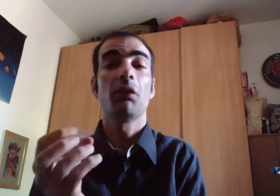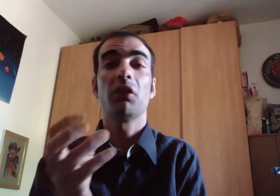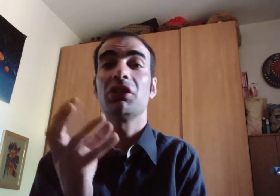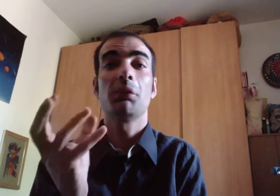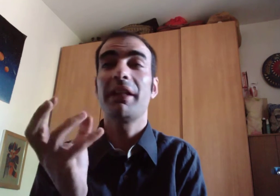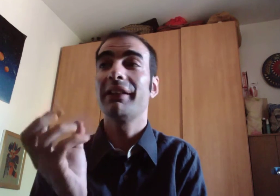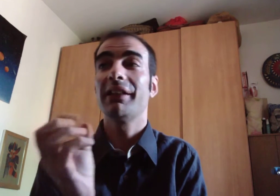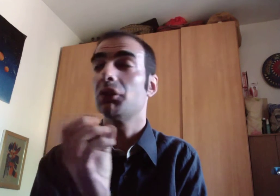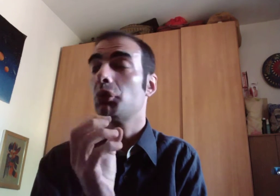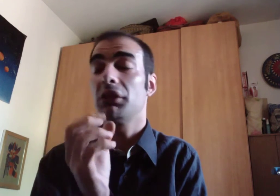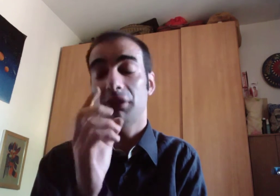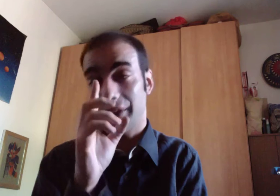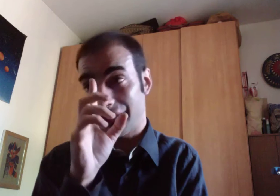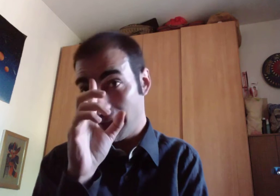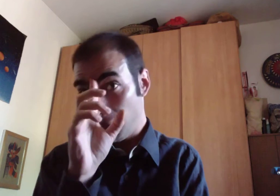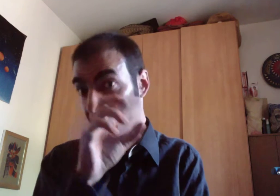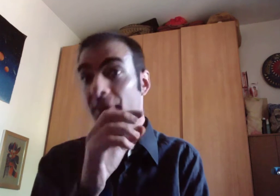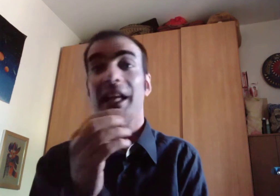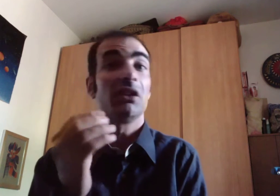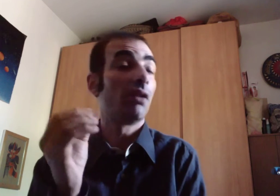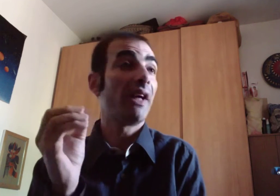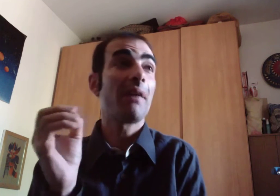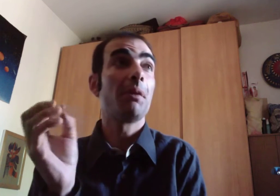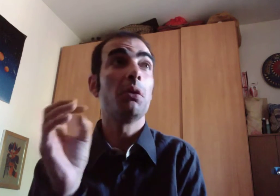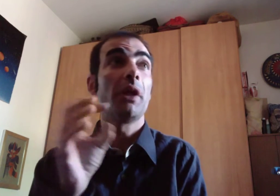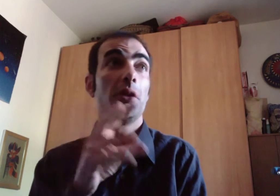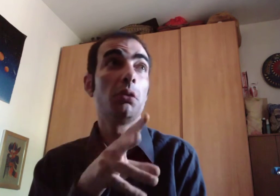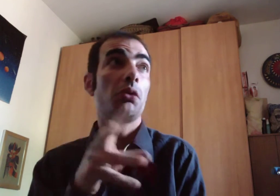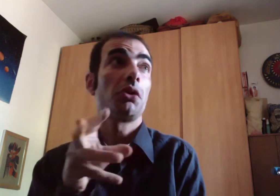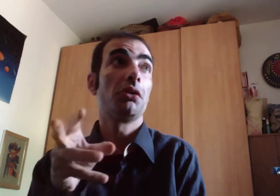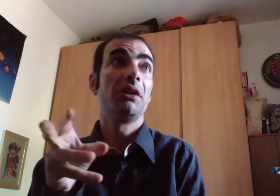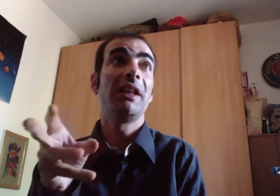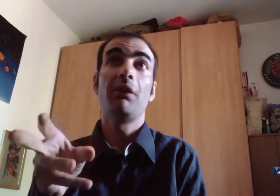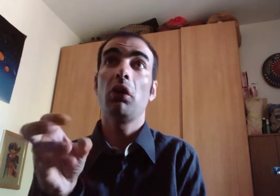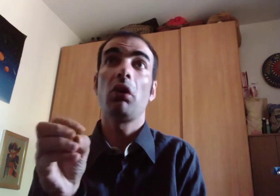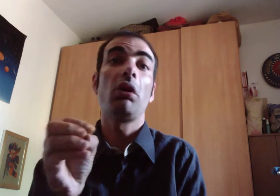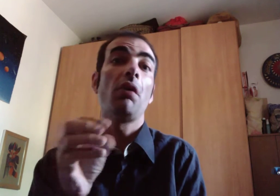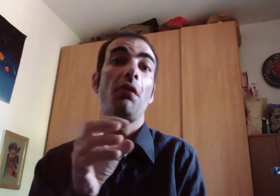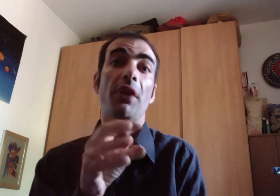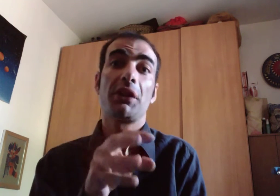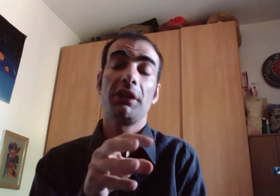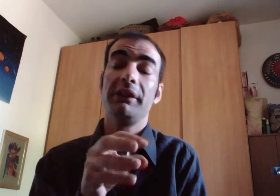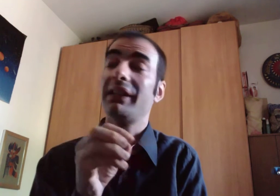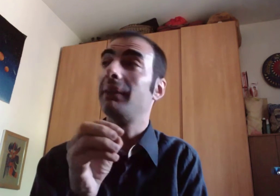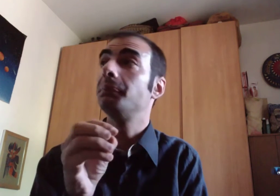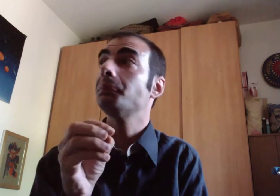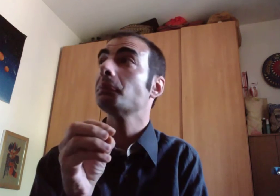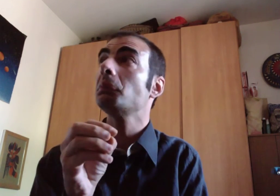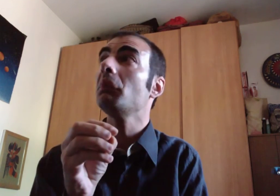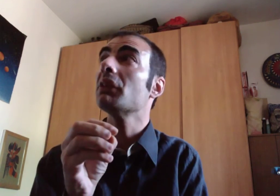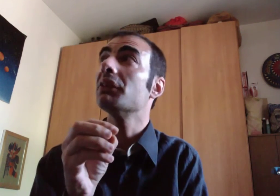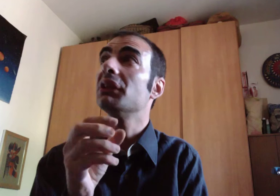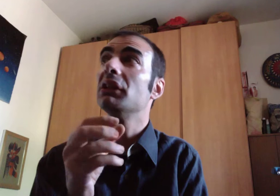non fossi mai andato su internet a trovarmi un annuncio di lavoro con facilità di